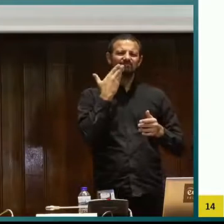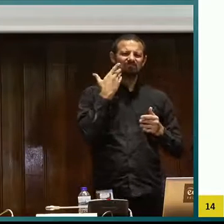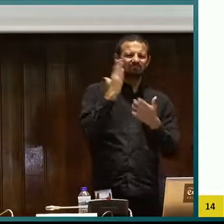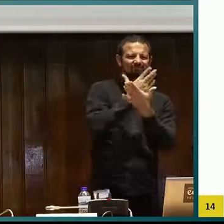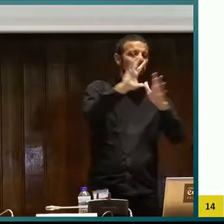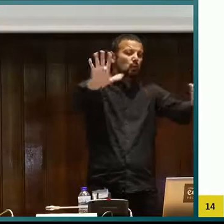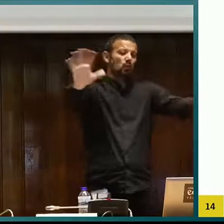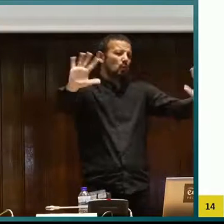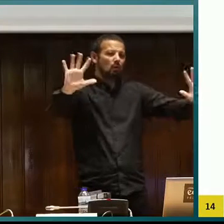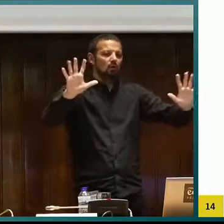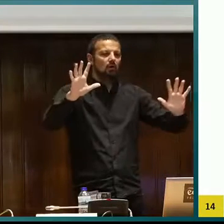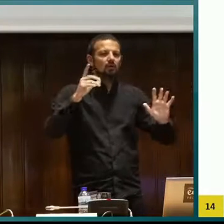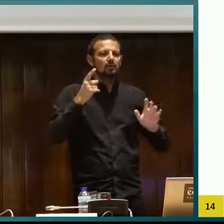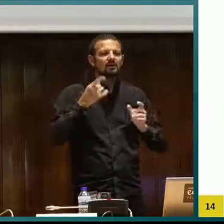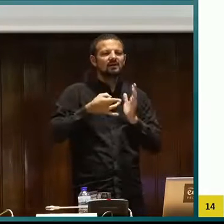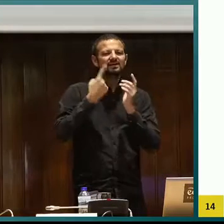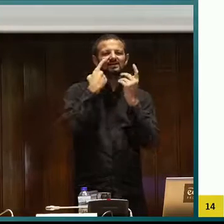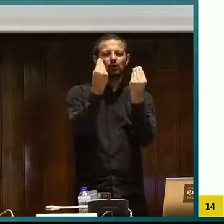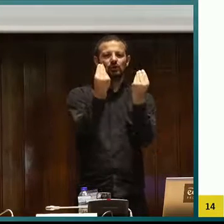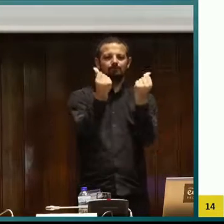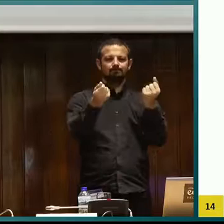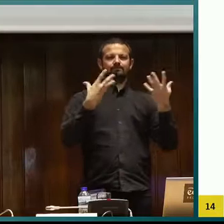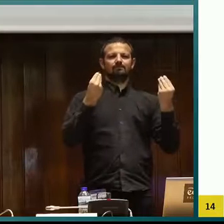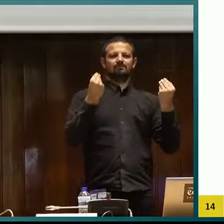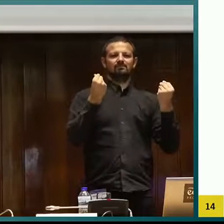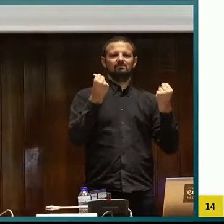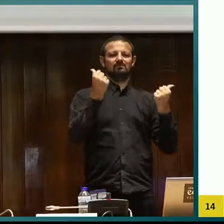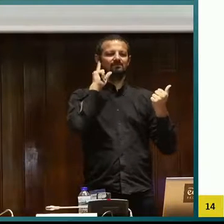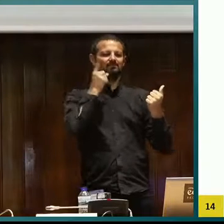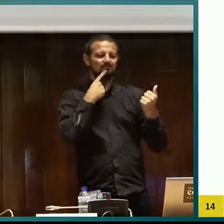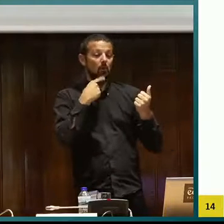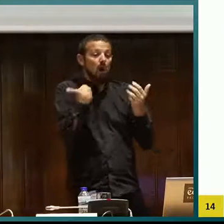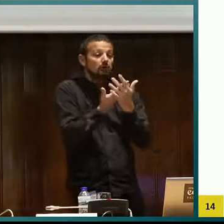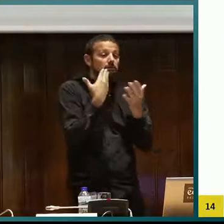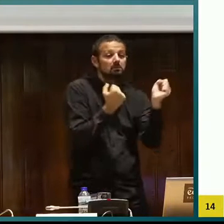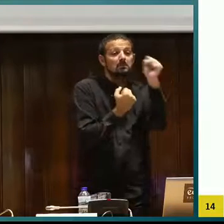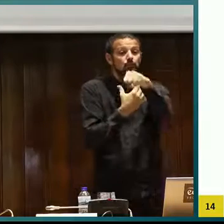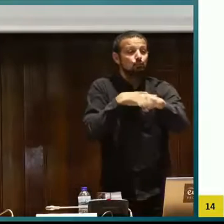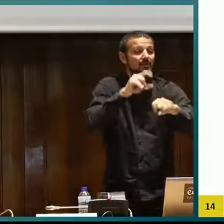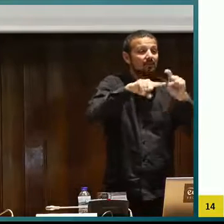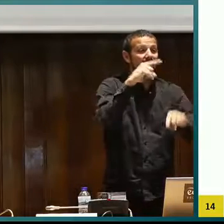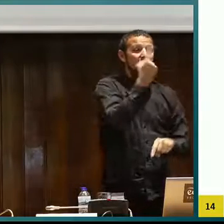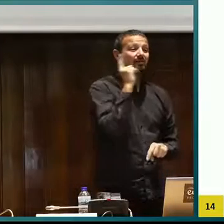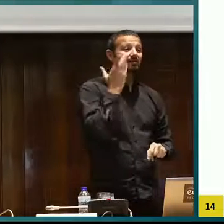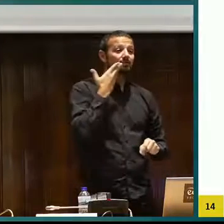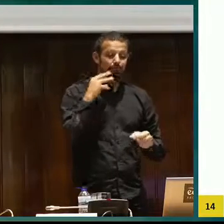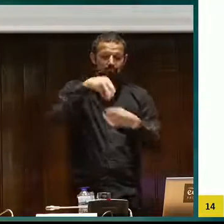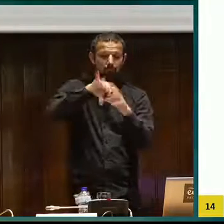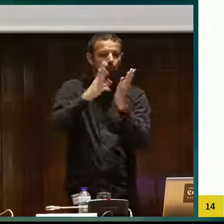nosotros entendemos que sin hacer una separación explícita entre personas sordas y oyentes que